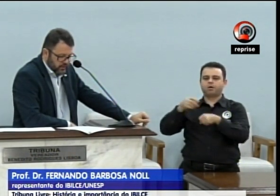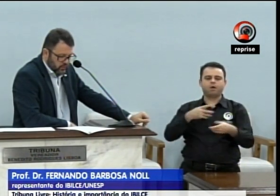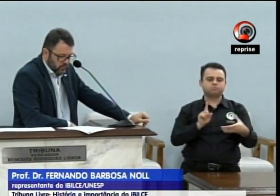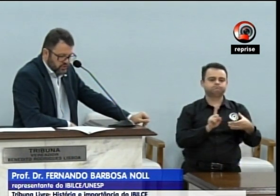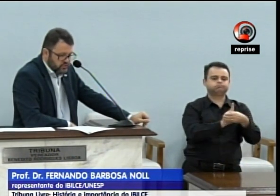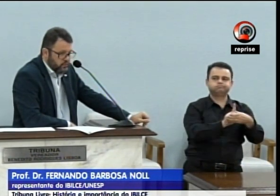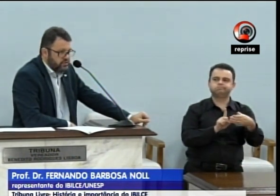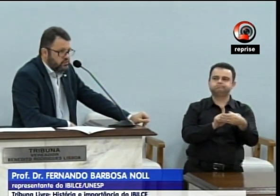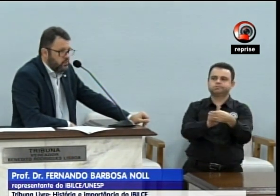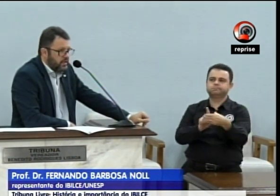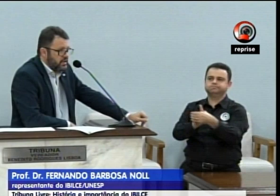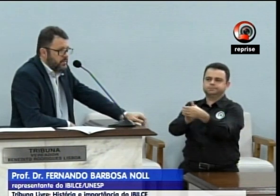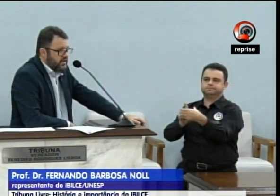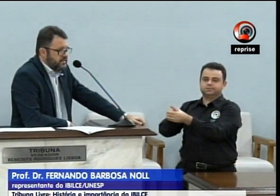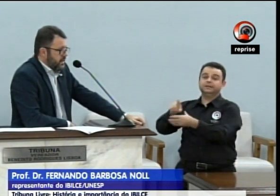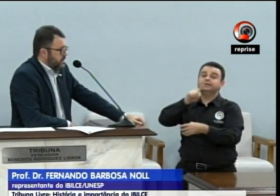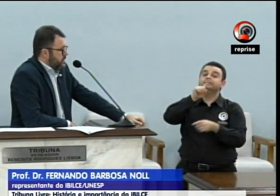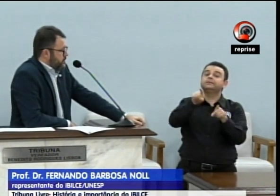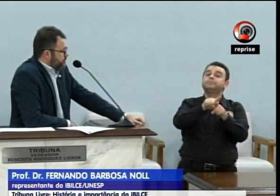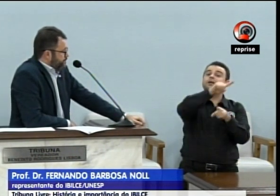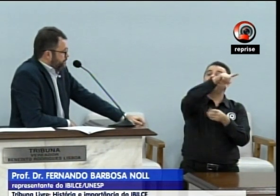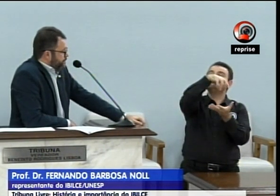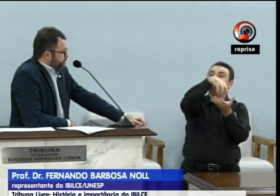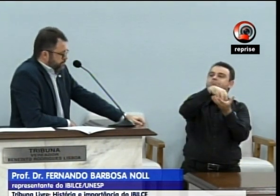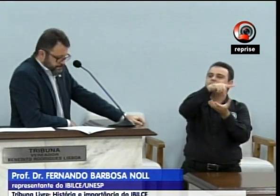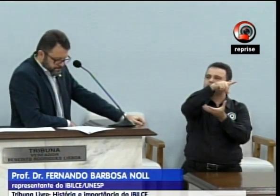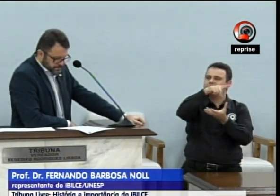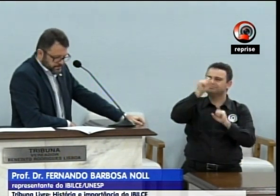Parque Tecnológico e de sua Câmara Técnica.